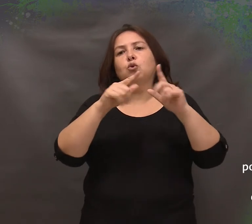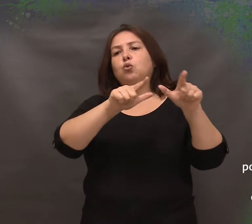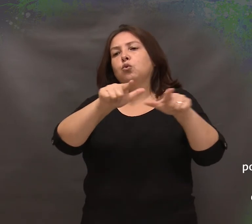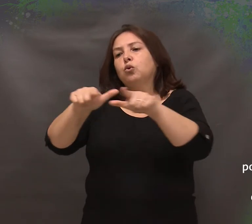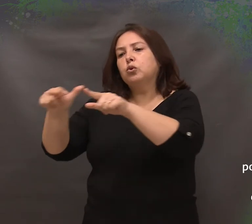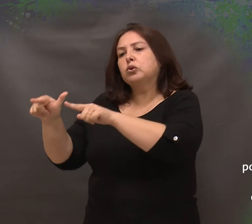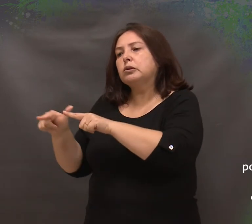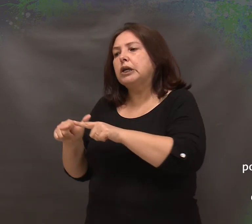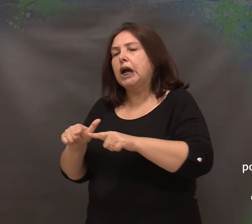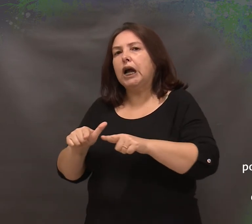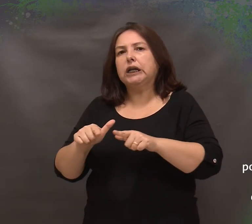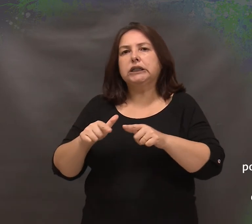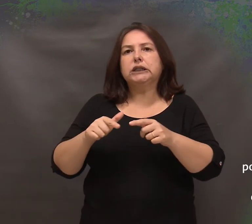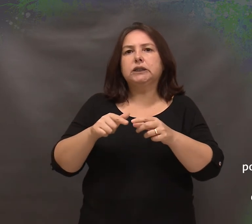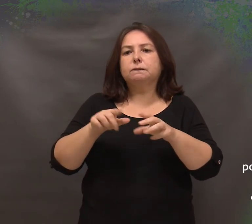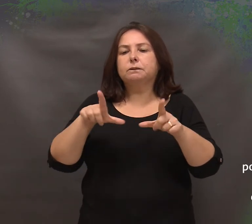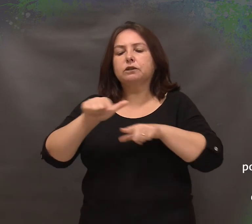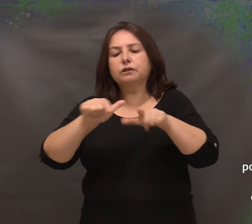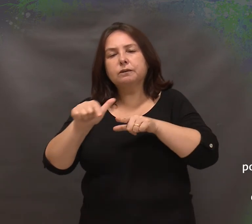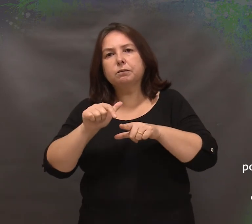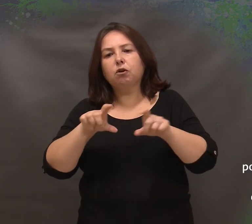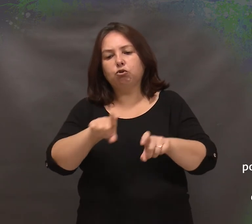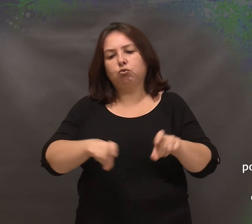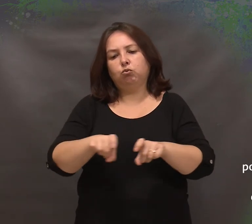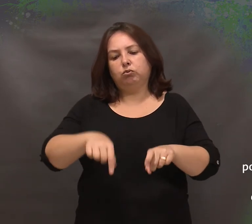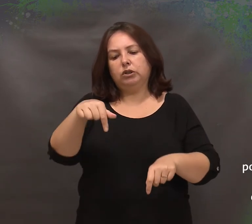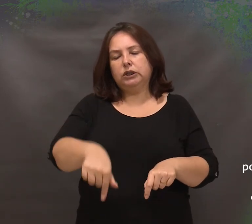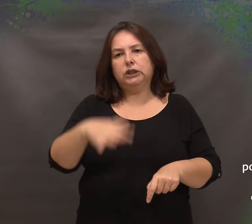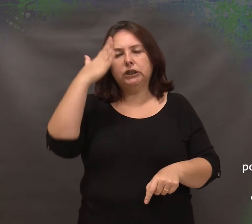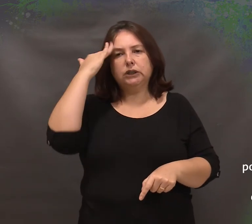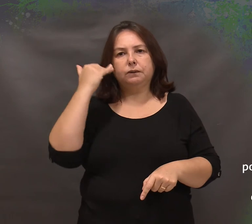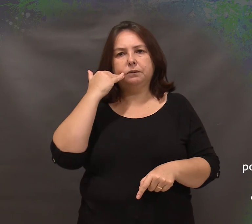similares. E aí Obrigado.